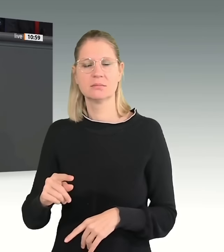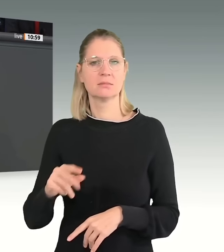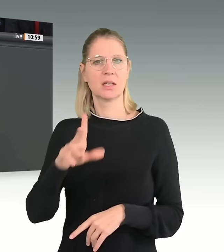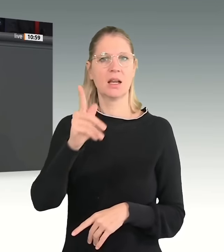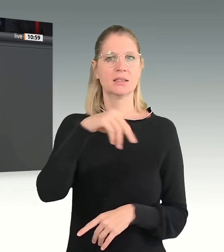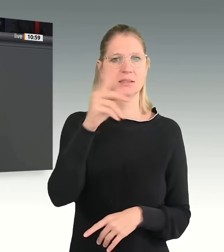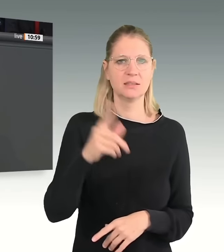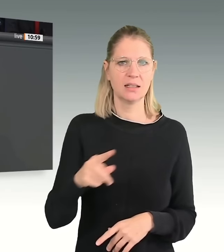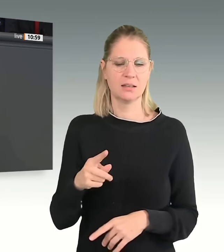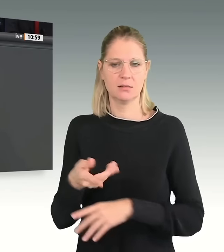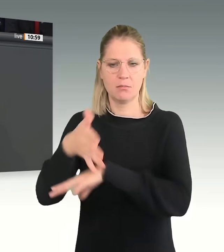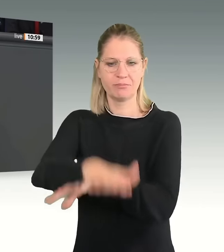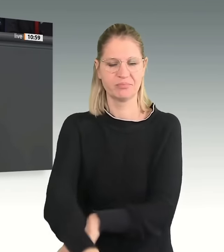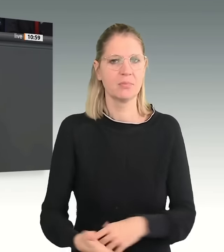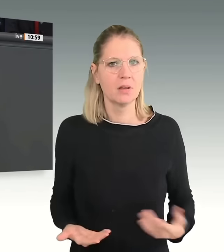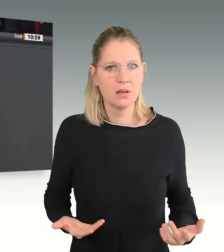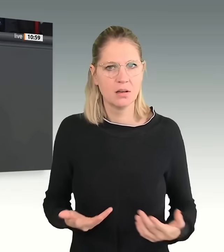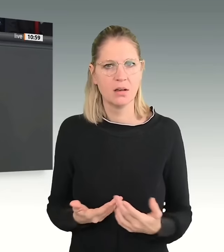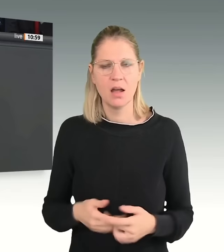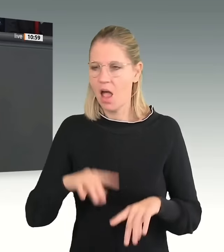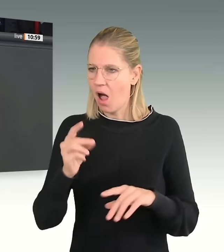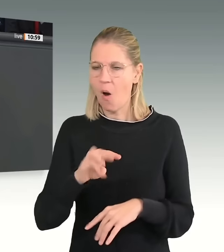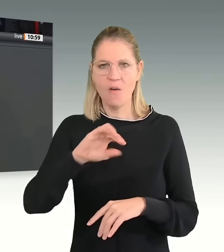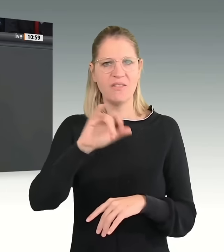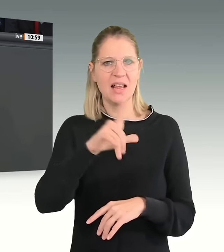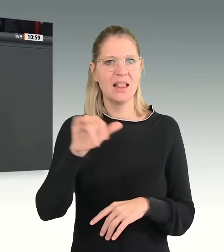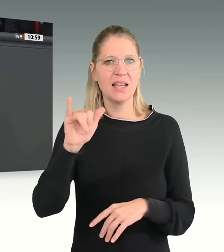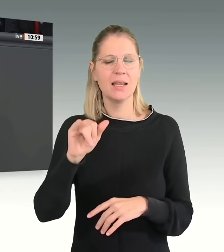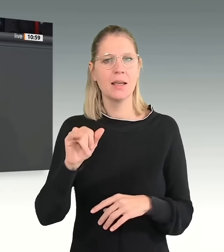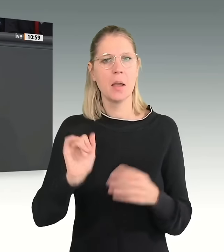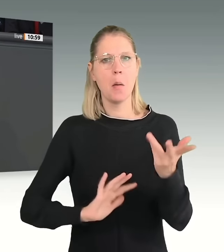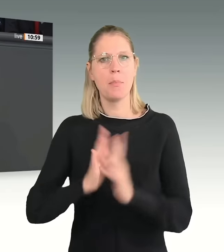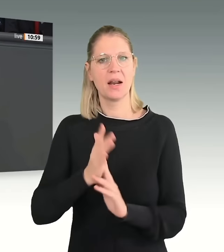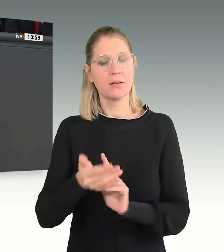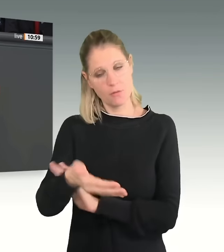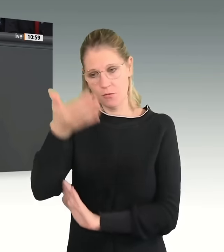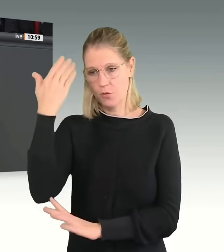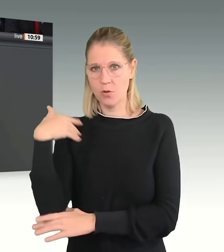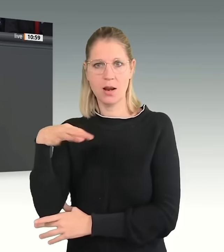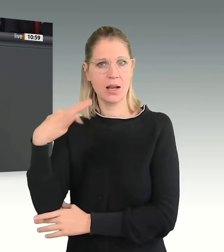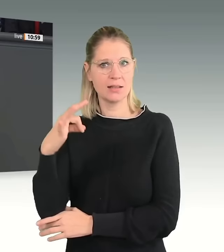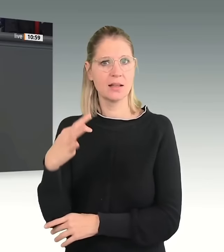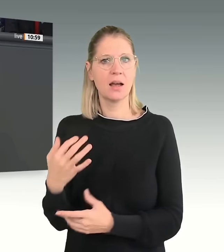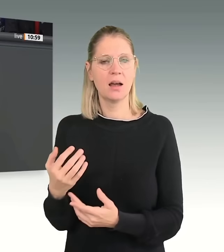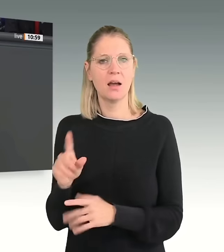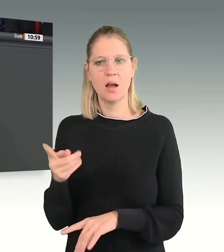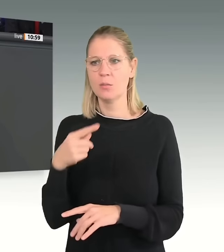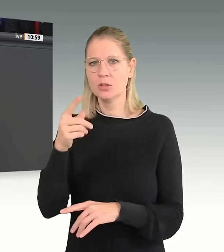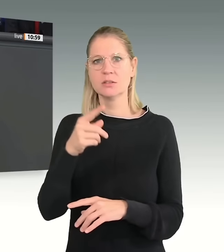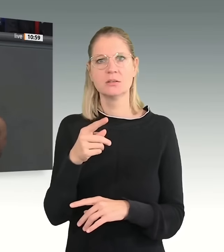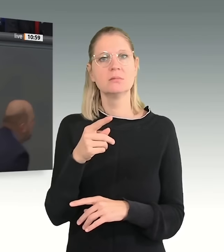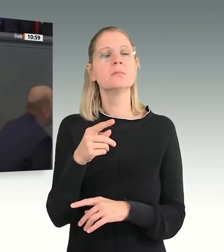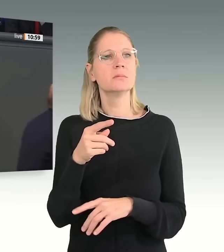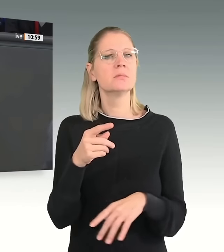ihr Leben fürchten müssen. Auch Willy Brandt, unser früherer Kanzler, musste ins Asyl in Norwegen.